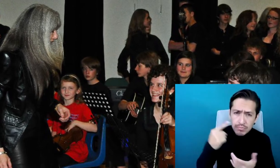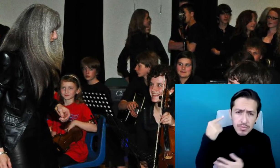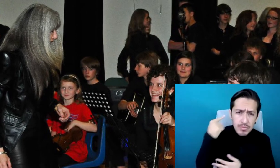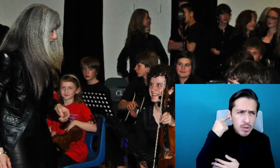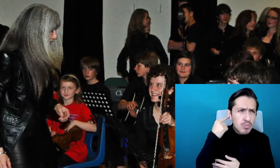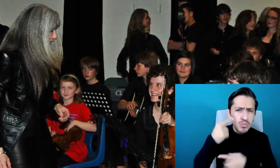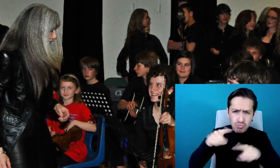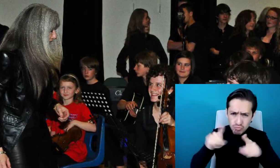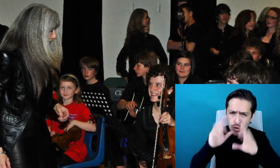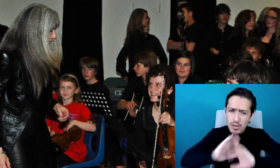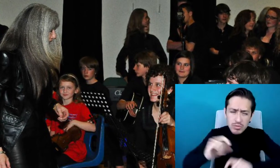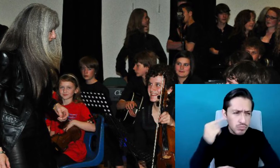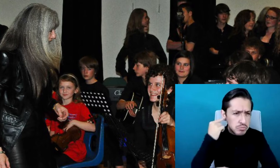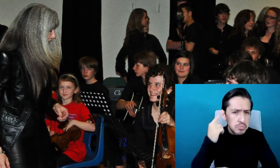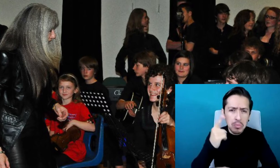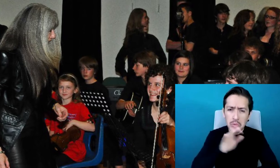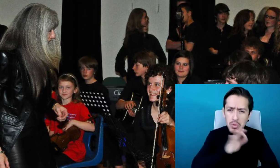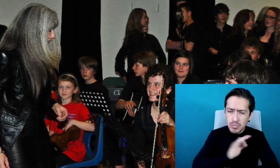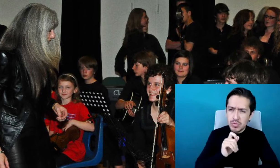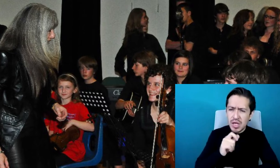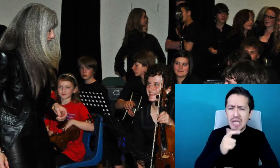pieza. Podemos decir, ay, me gusta, no me gusta.